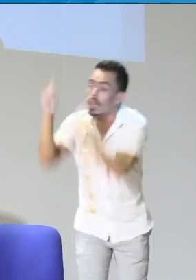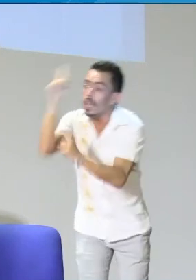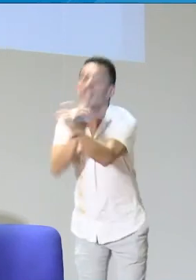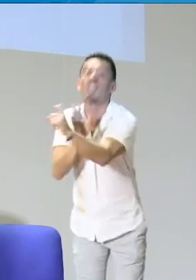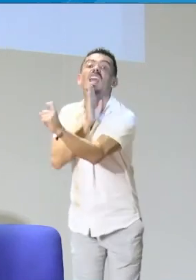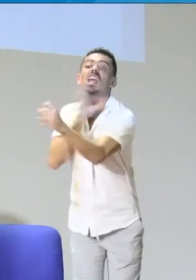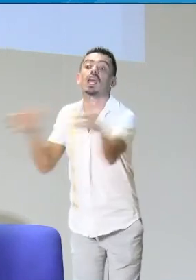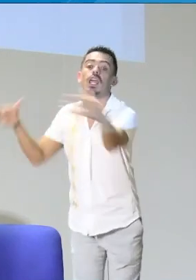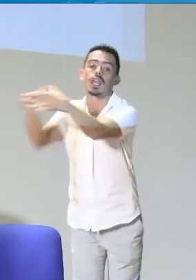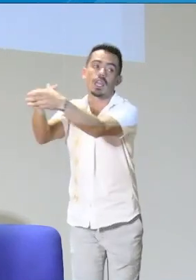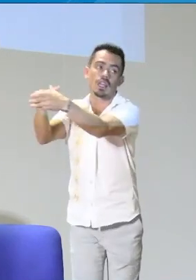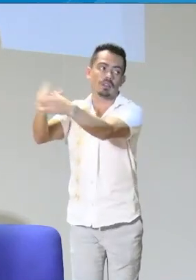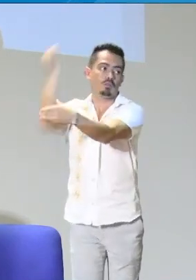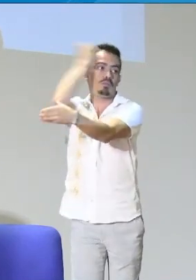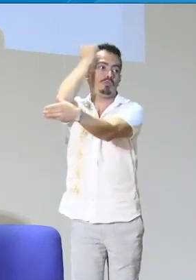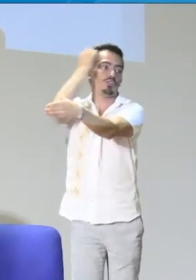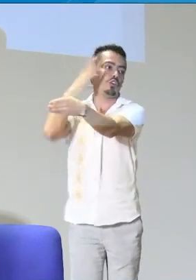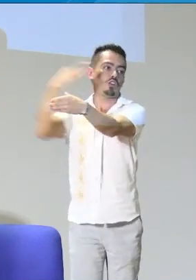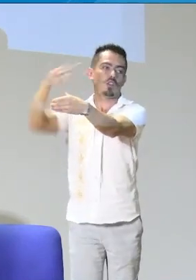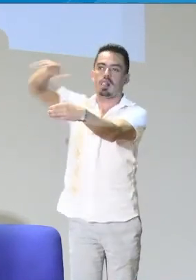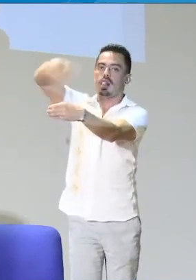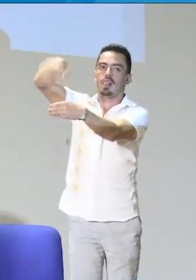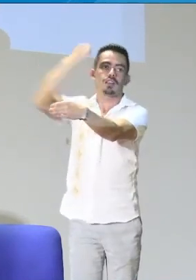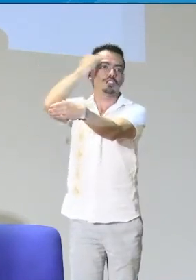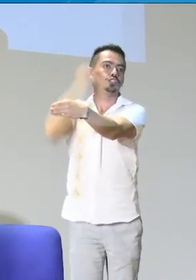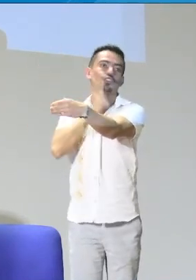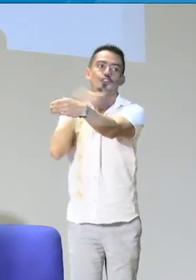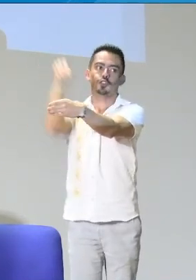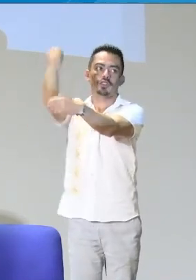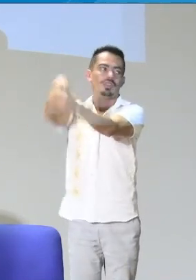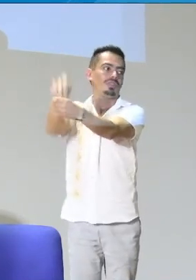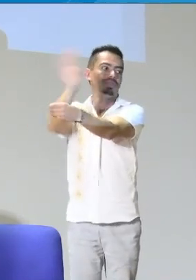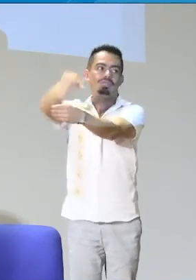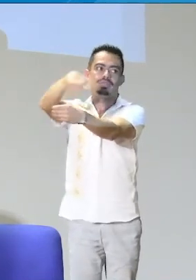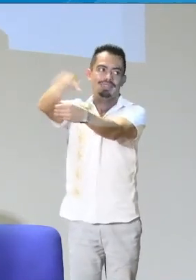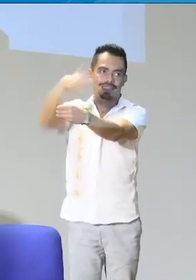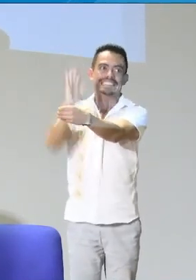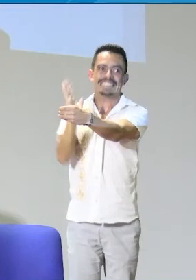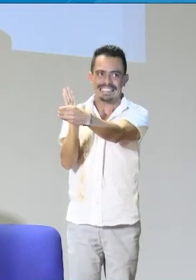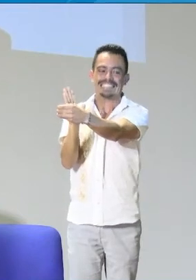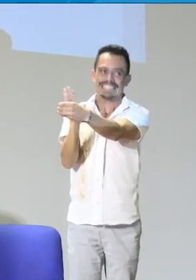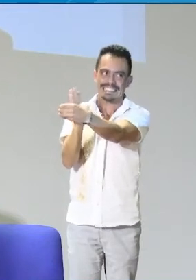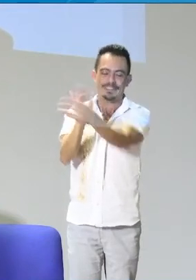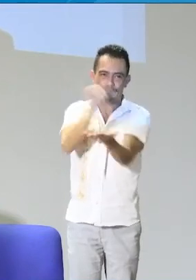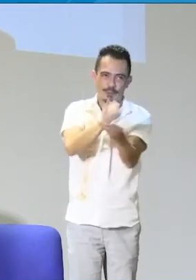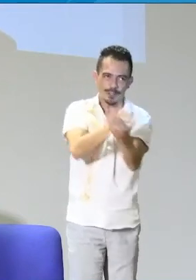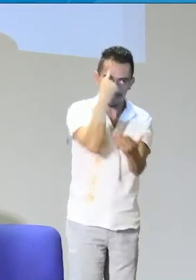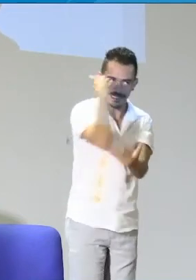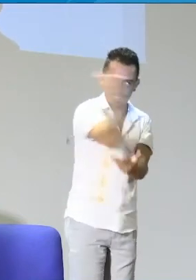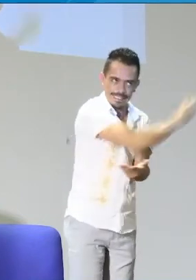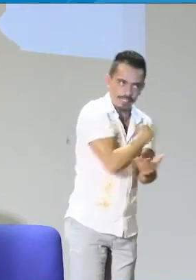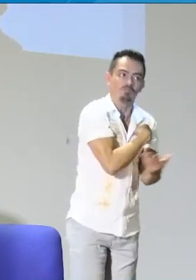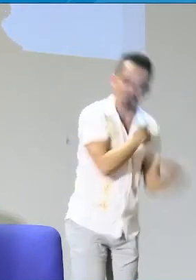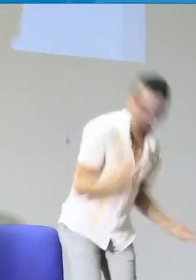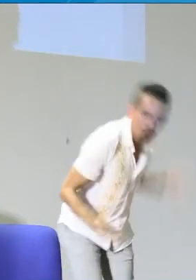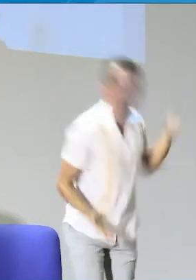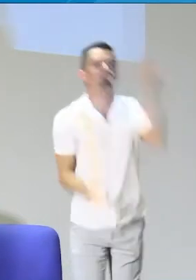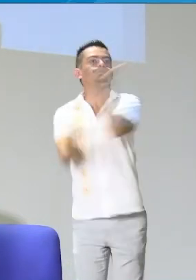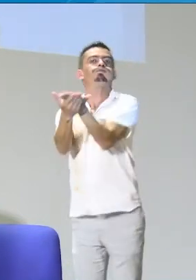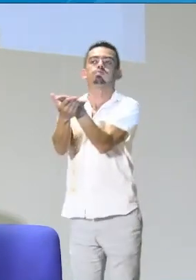el rol del modelo lingüístico está desapareciendo. Y generalmente ha sido absorbido por docentes oyentes.